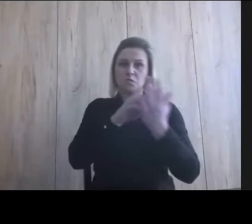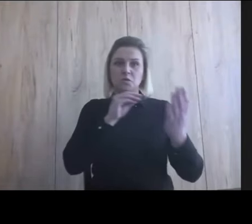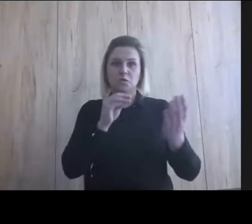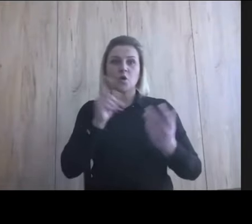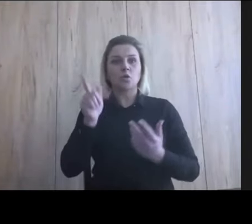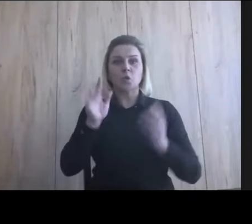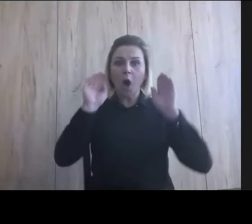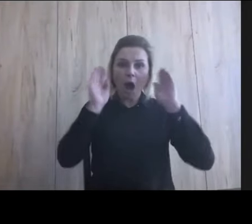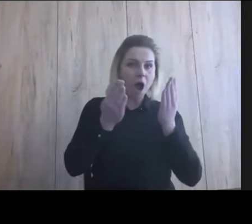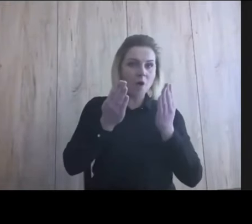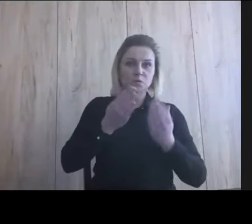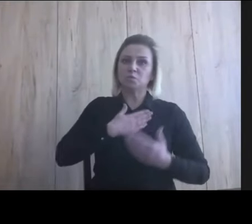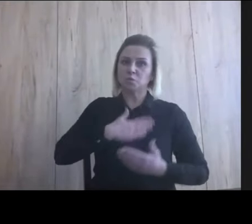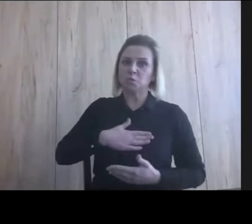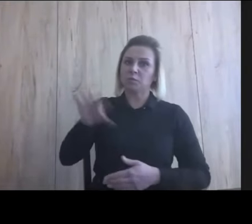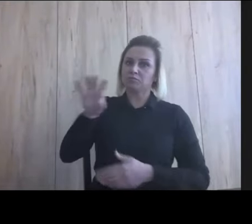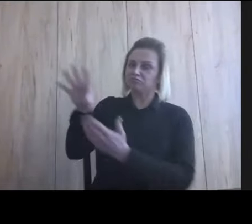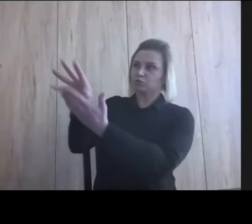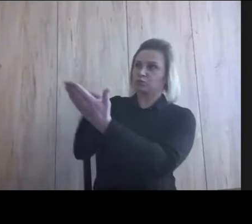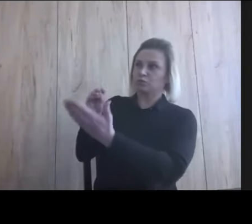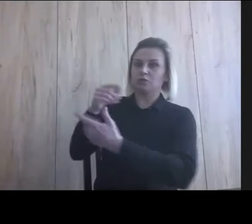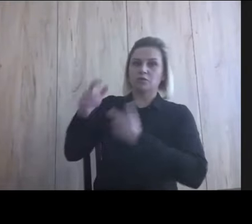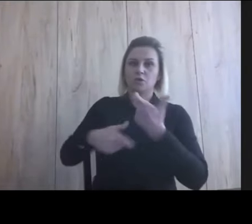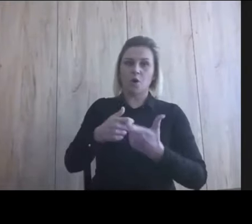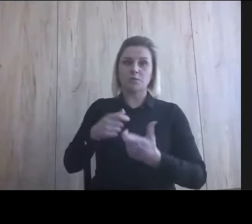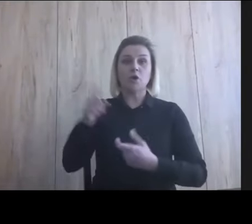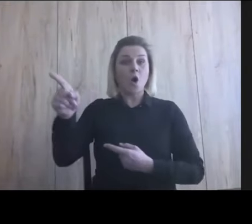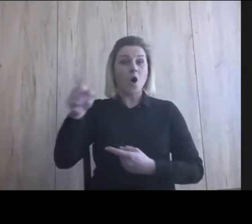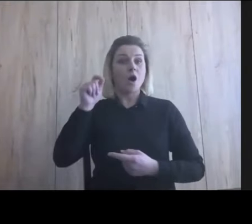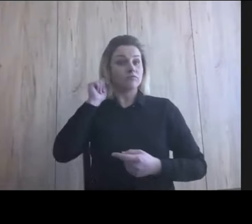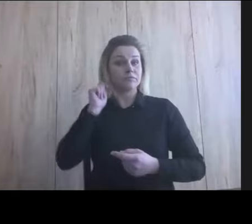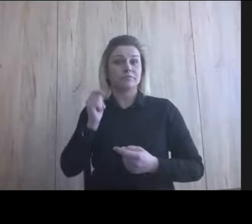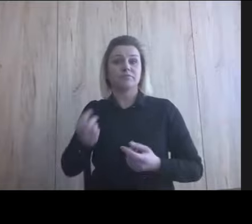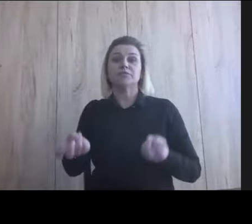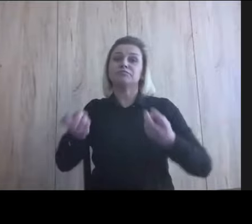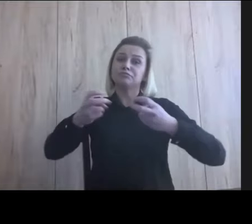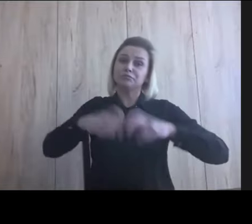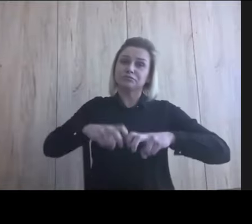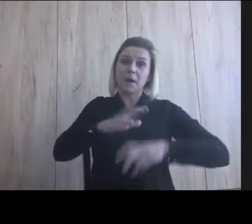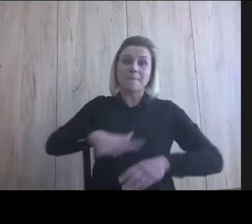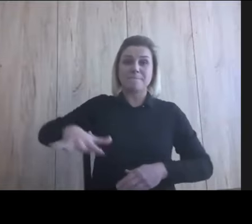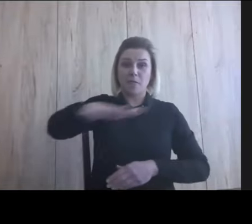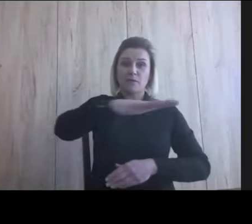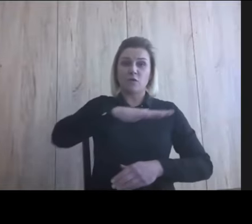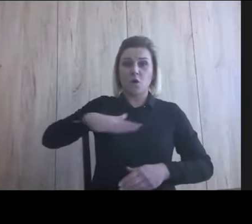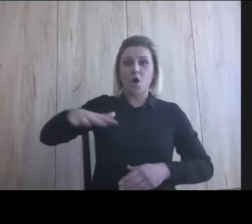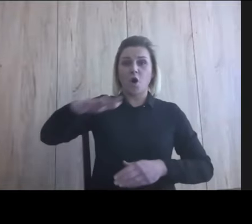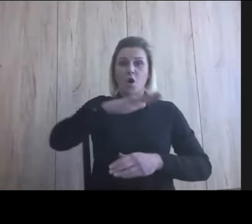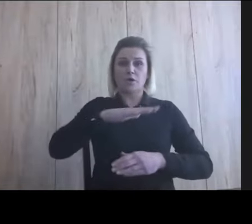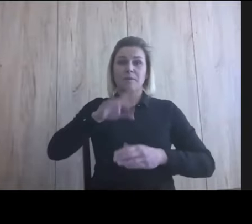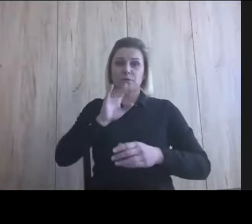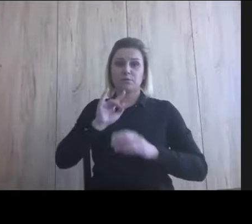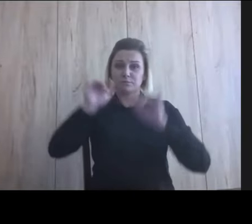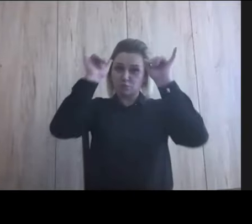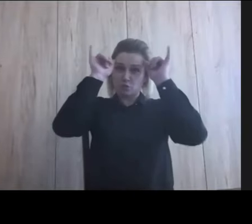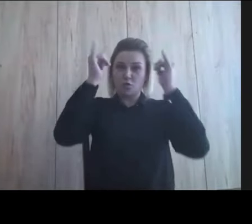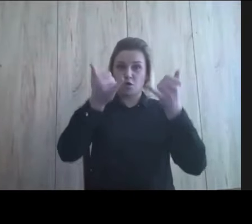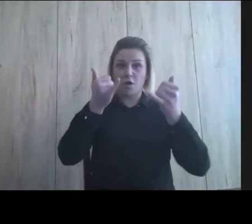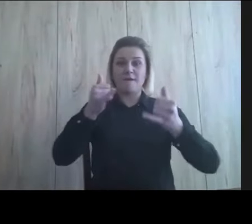autyzmu. I ona tworząc model platformy dla krów, które idą